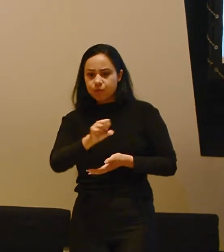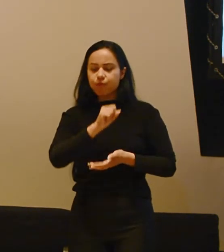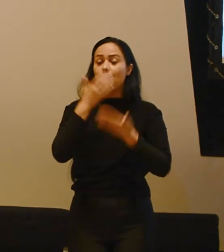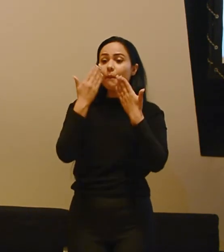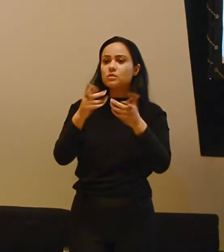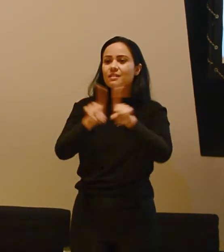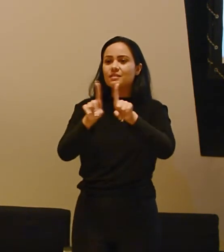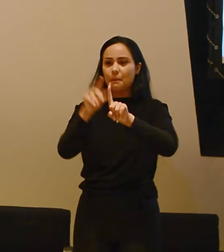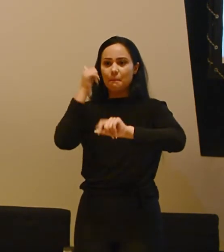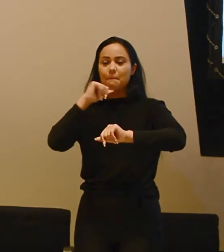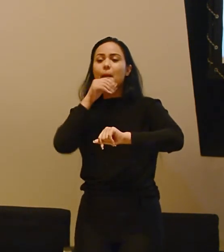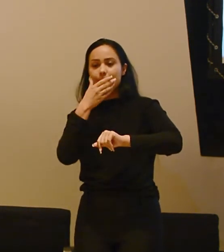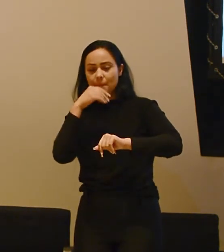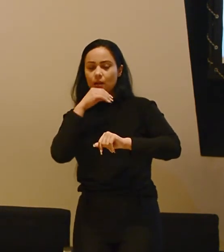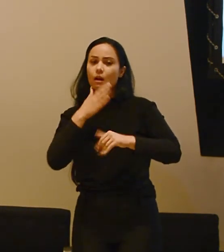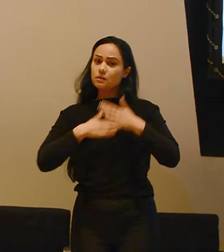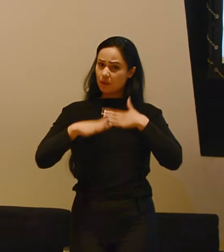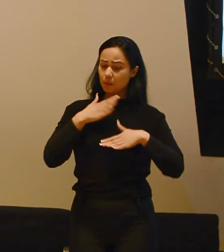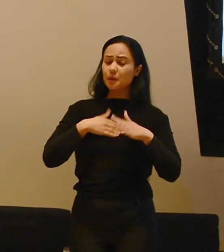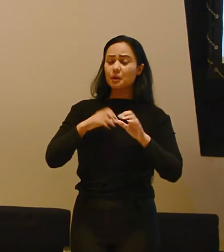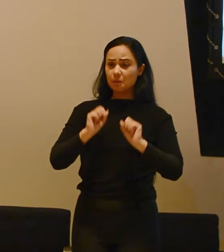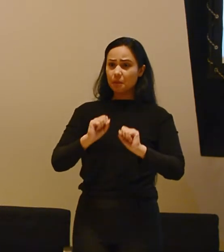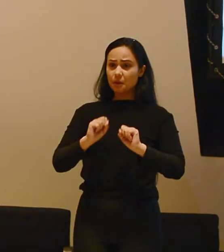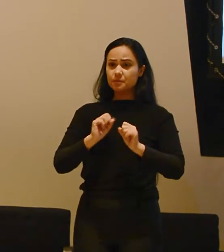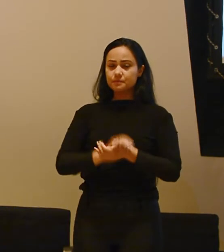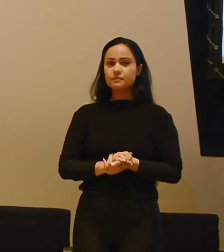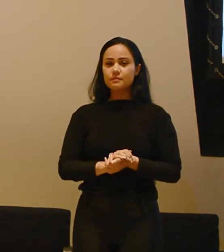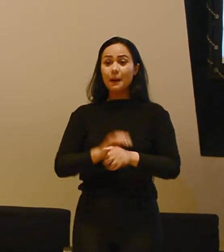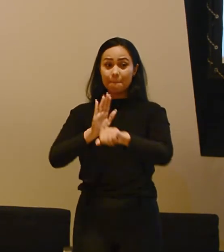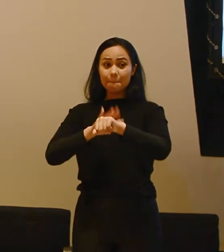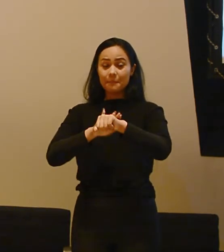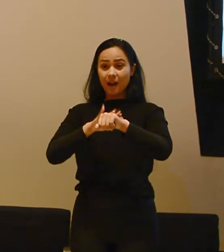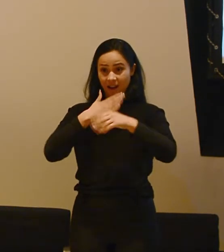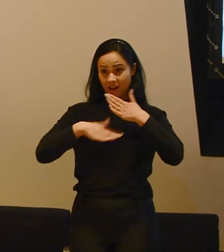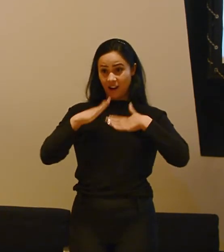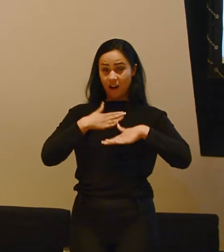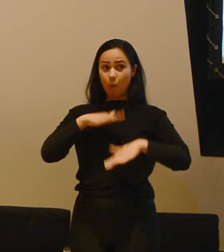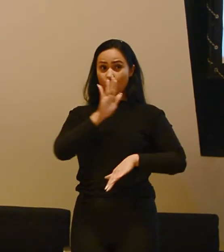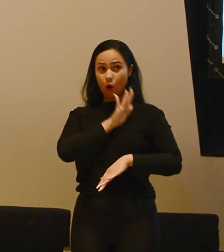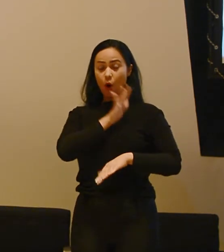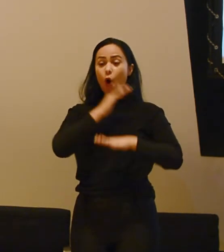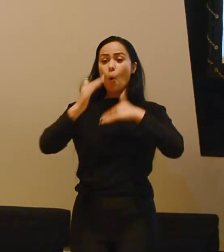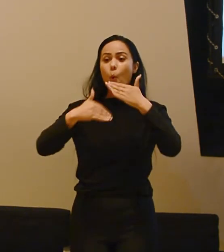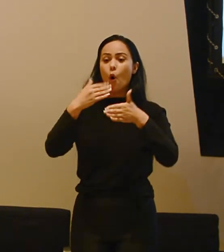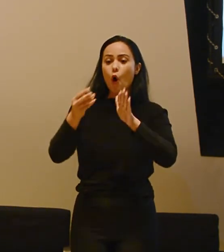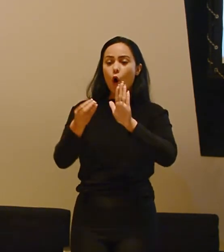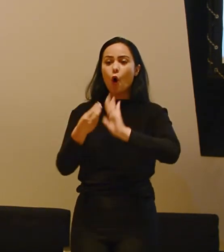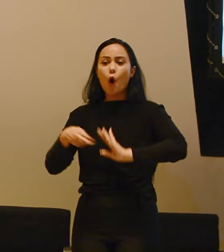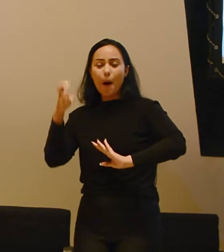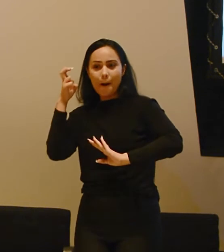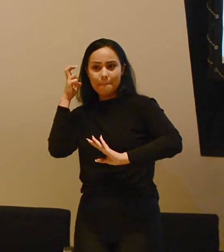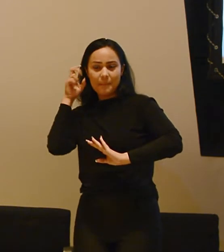e mostrando para os pais que isso pode ser leve, que isso pode ser tranquilo. E o que mais acalma esses corações são quando a gente coloca o aparelho na